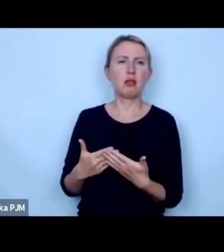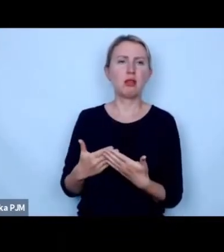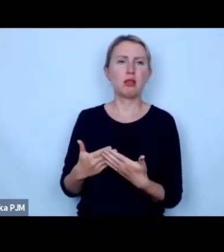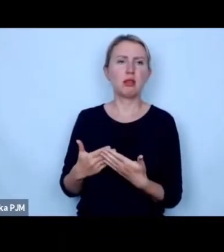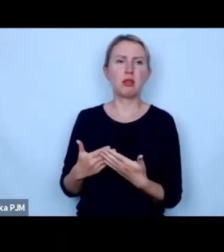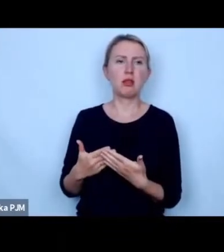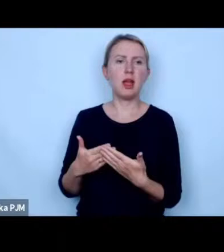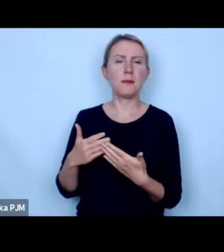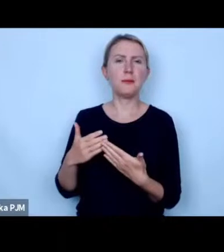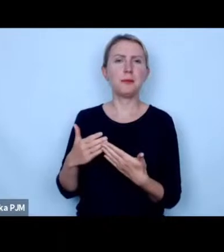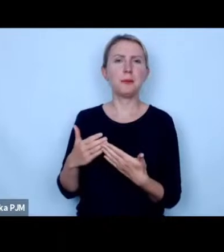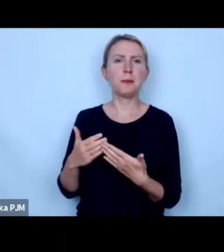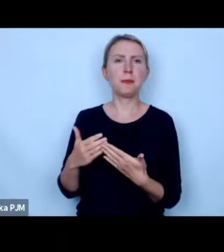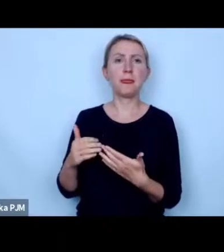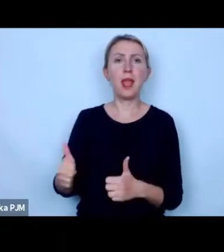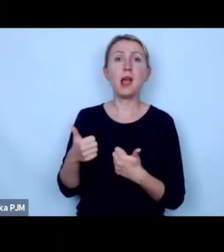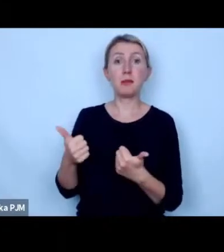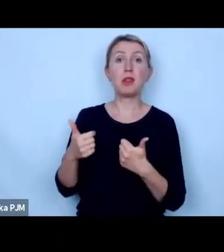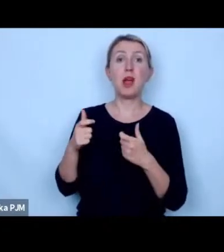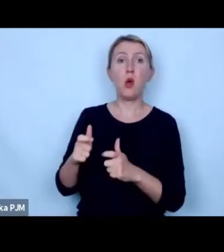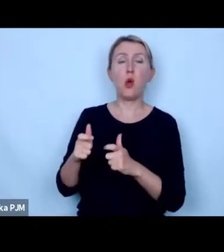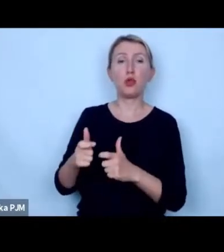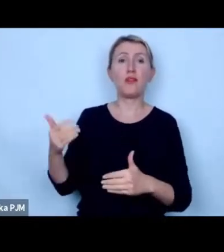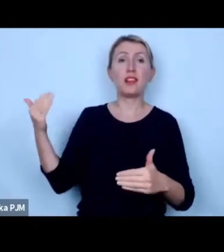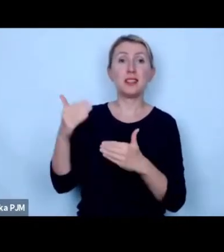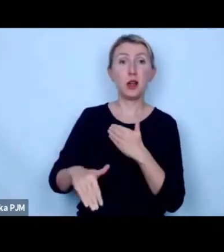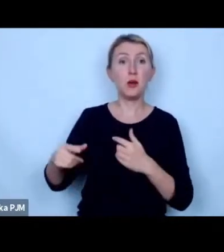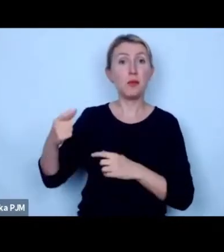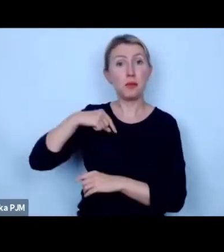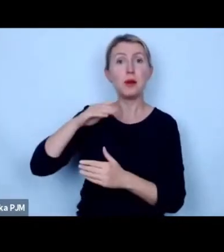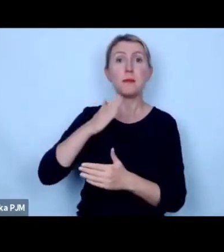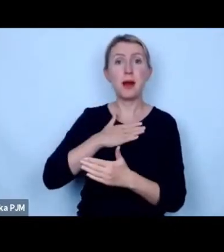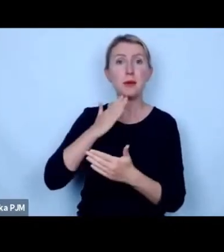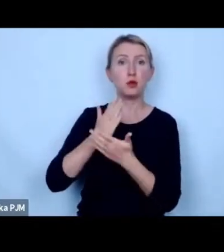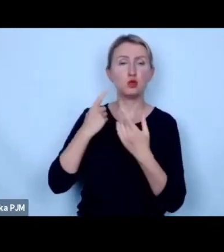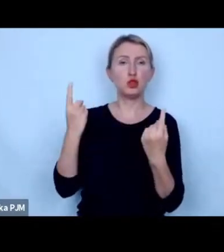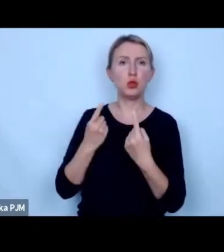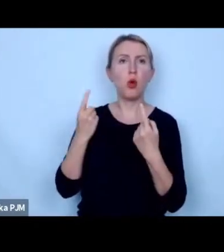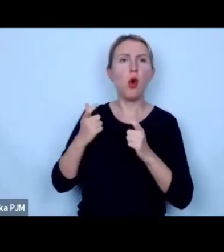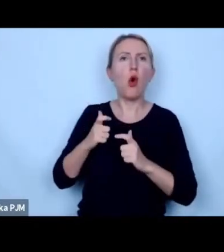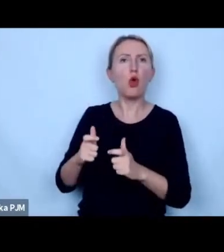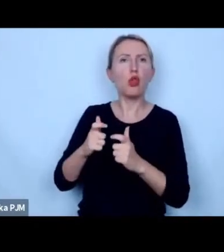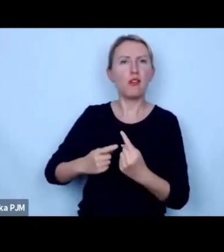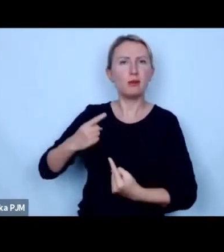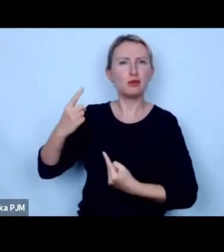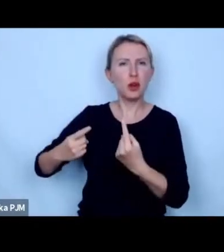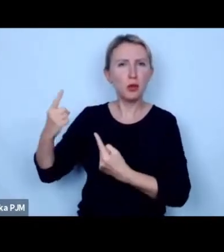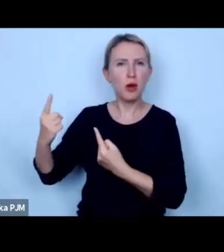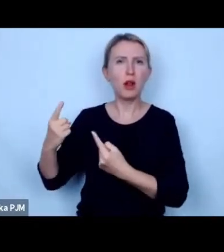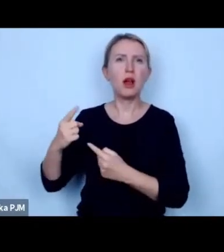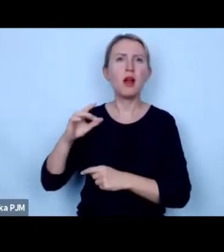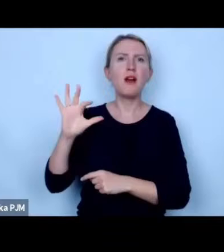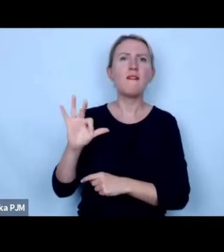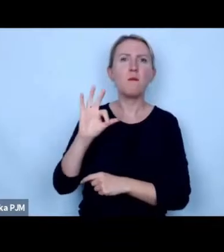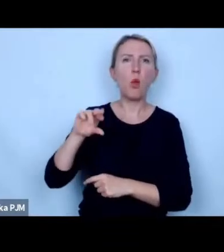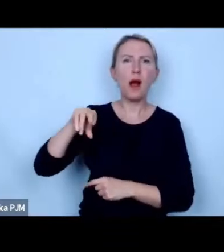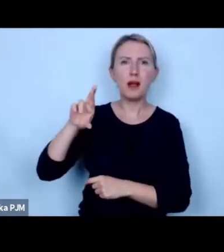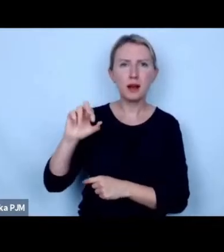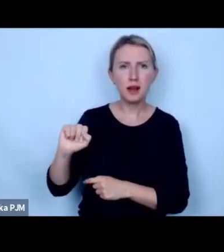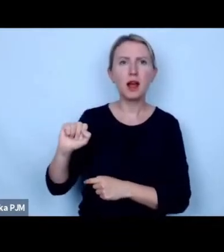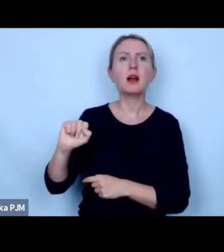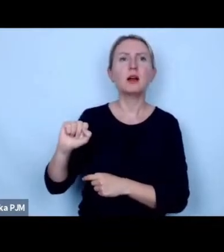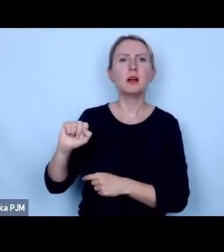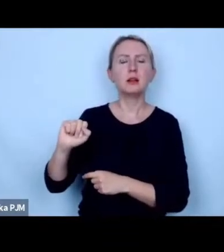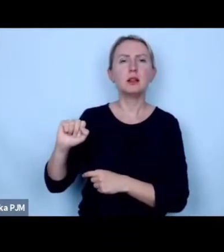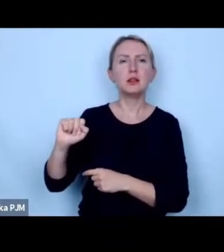by ten rodzaj hodowli zakończyć ponieważ my mamy już przypadki hodowli przemysłowych mam na myśl tu flagra na przykład czyli stłuszanie